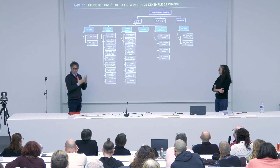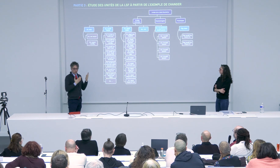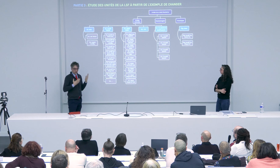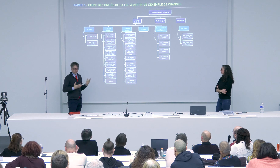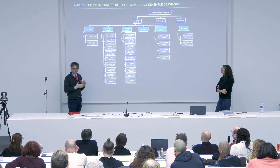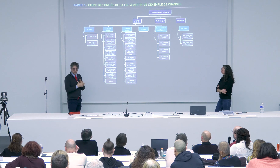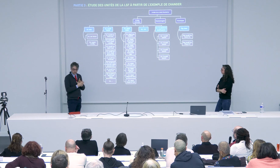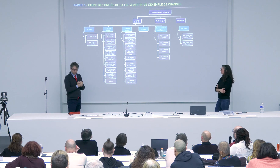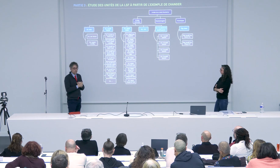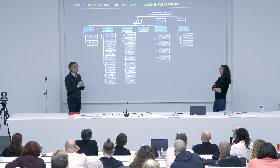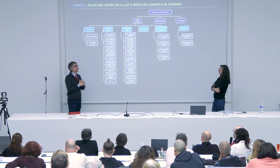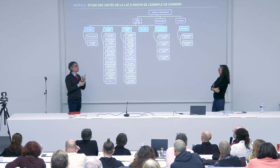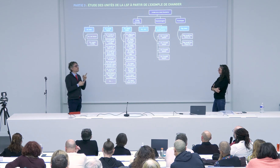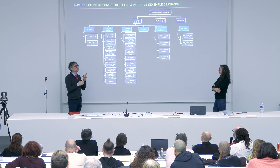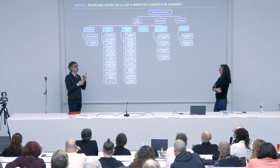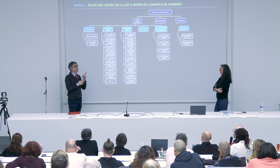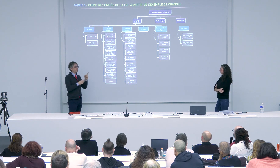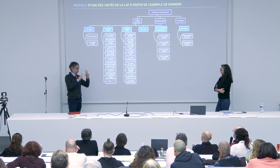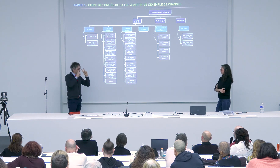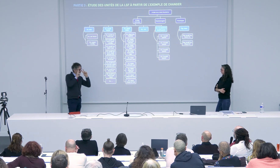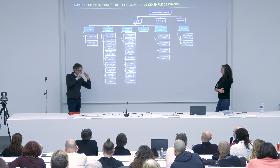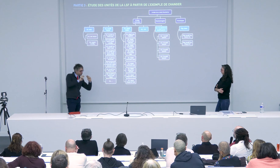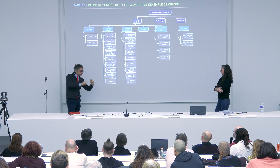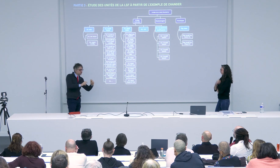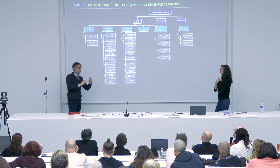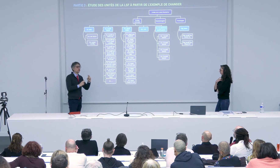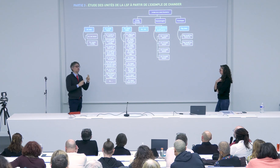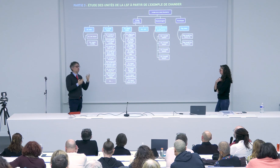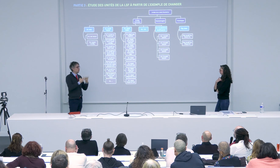essayer de mieux creuser ce travail-là